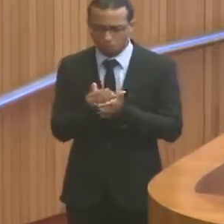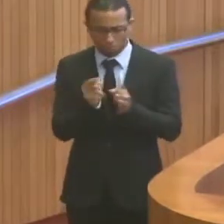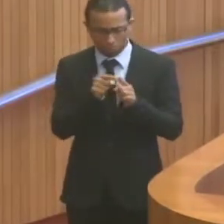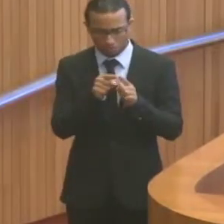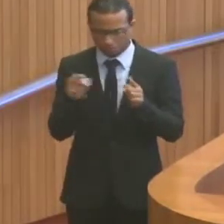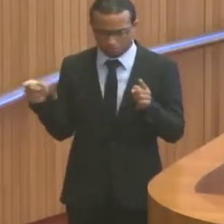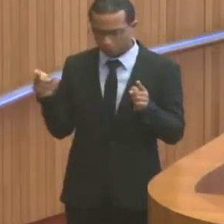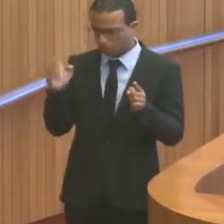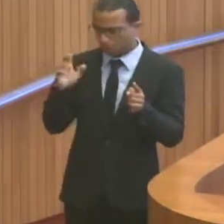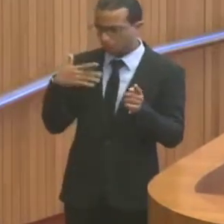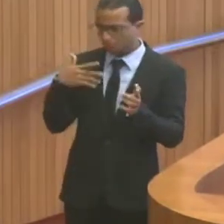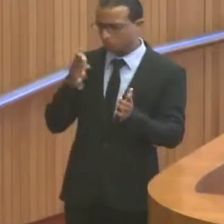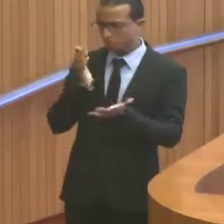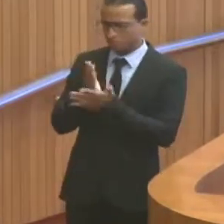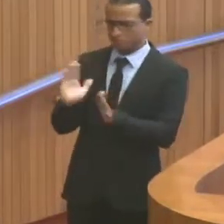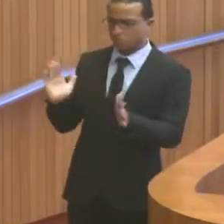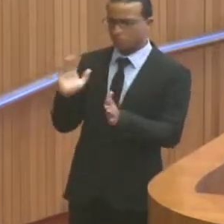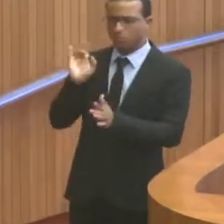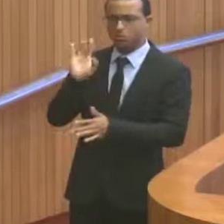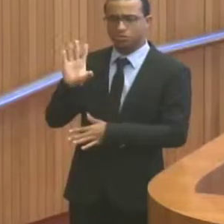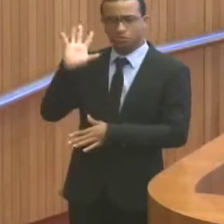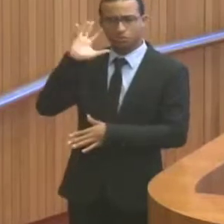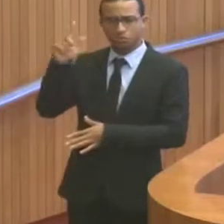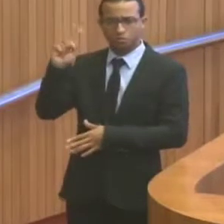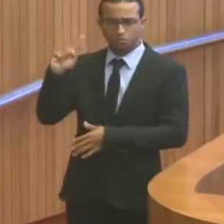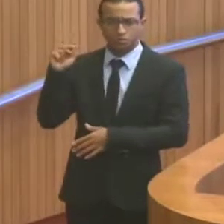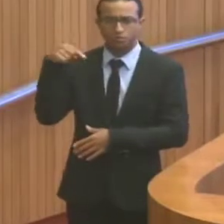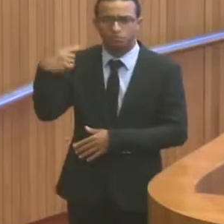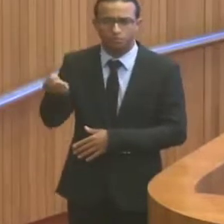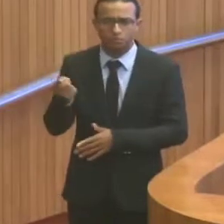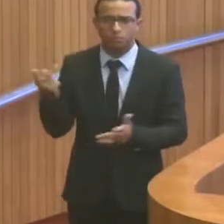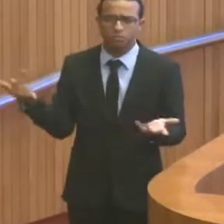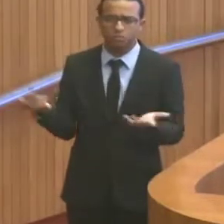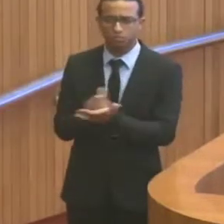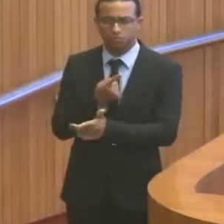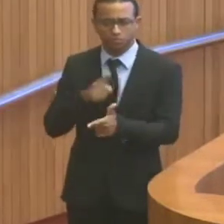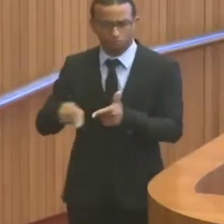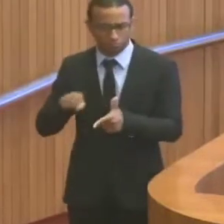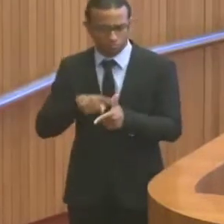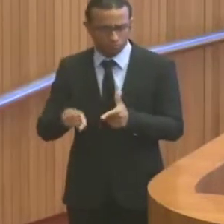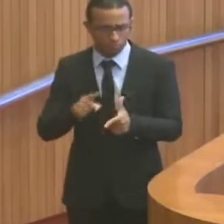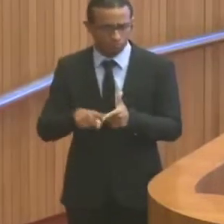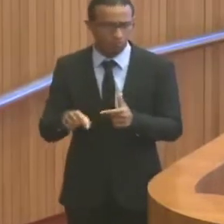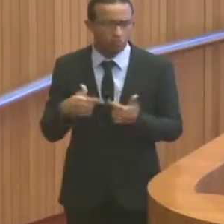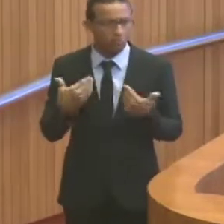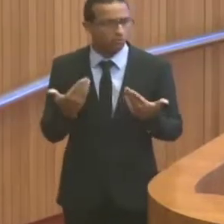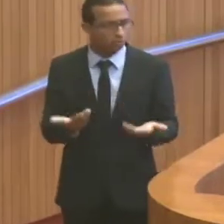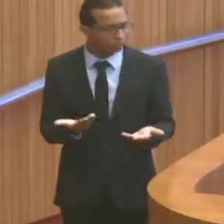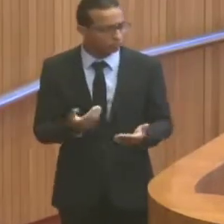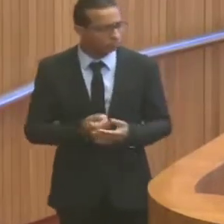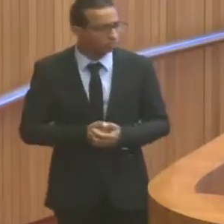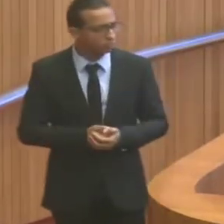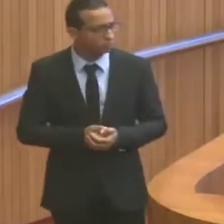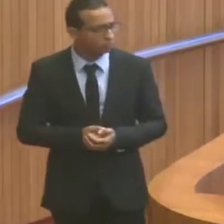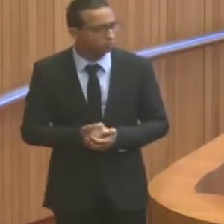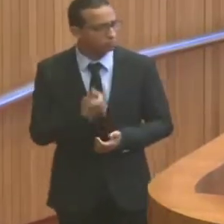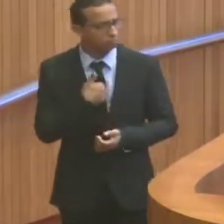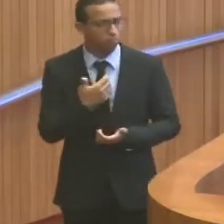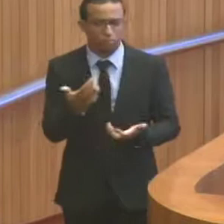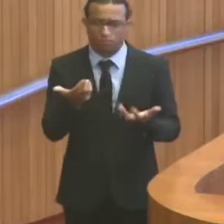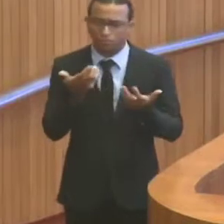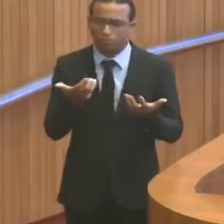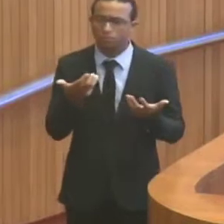depois corta e aí só vai resolver depois que o cal derrama e que há o agredo. Portanto, eu gostaria